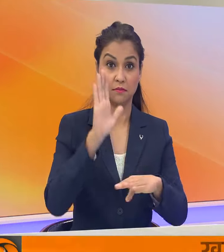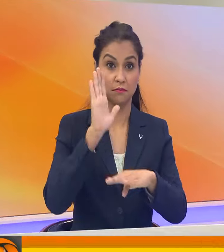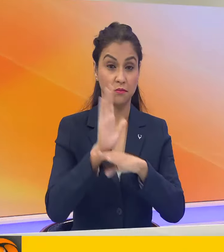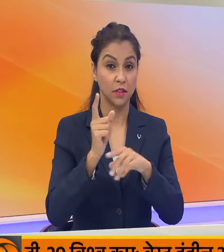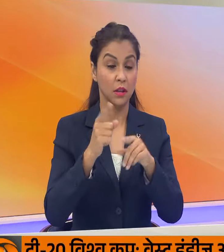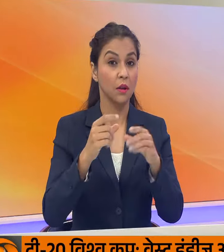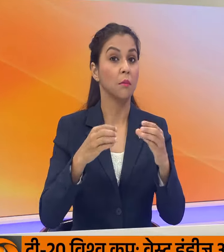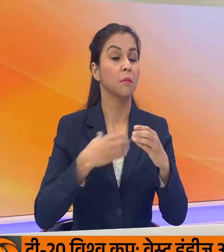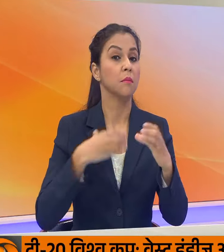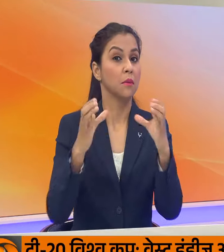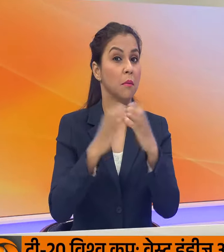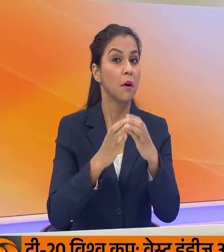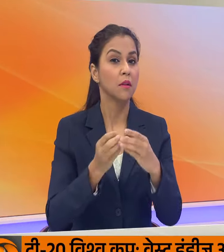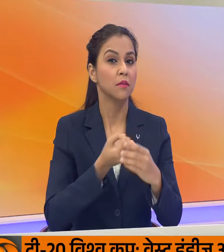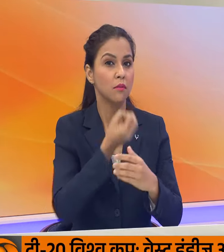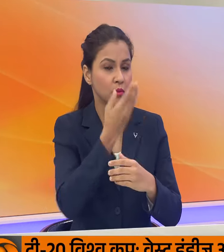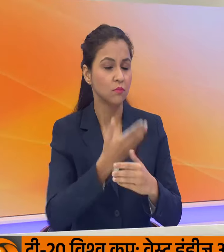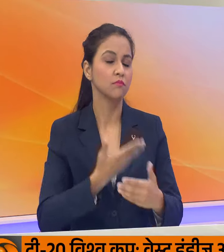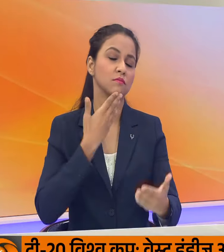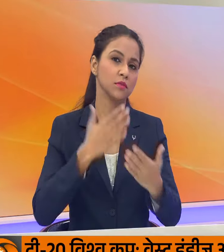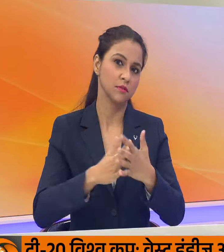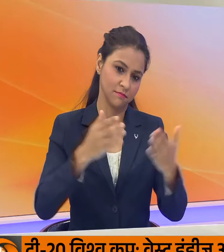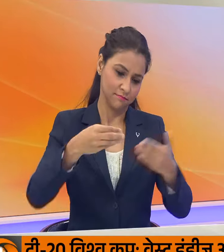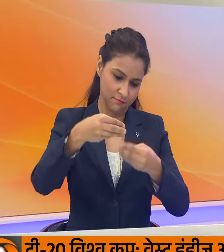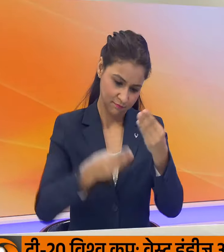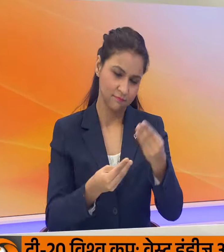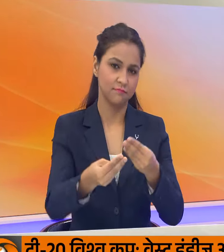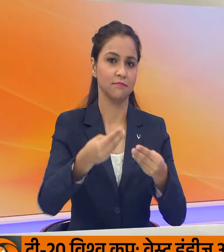धन्यवाद करता हूं जिन्होंने मुझे टिकर दिया